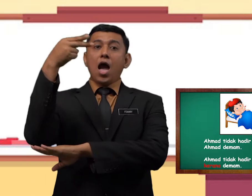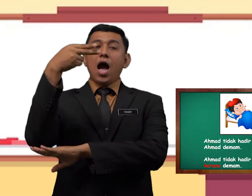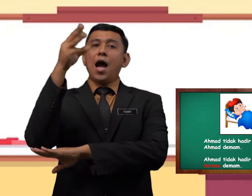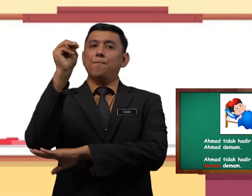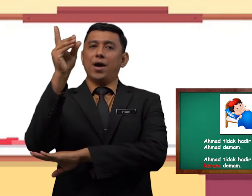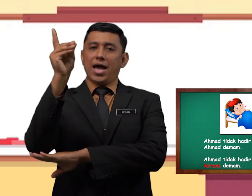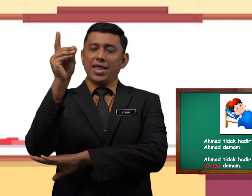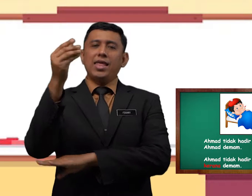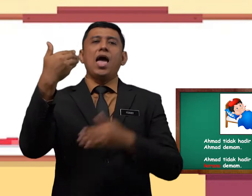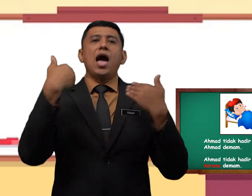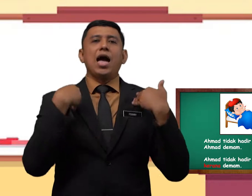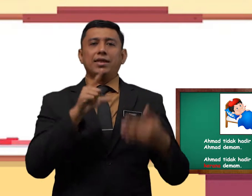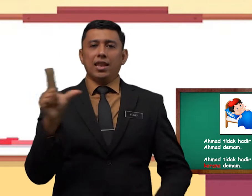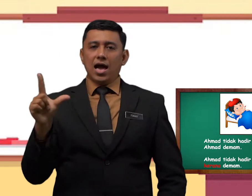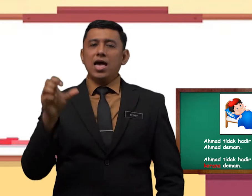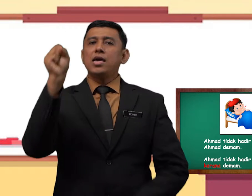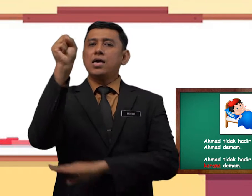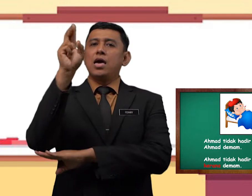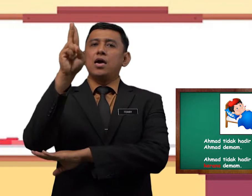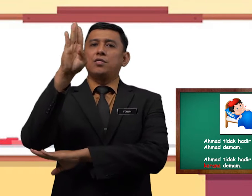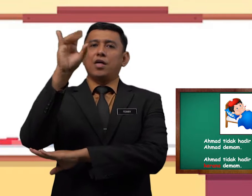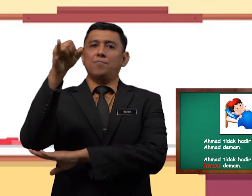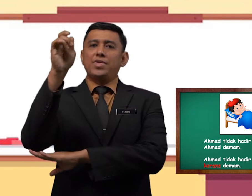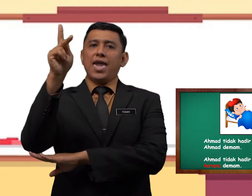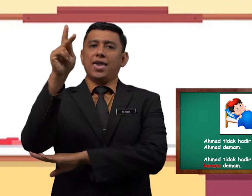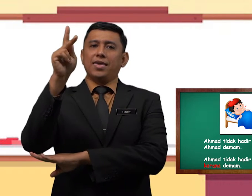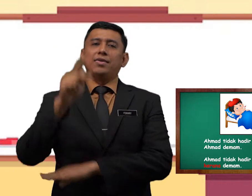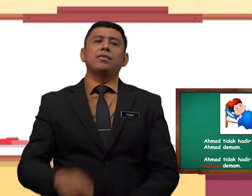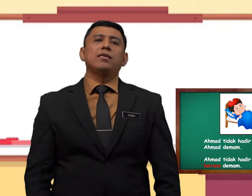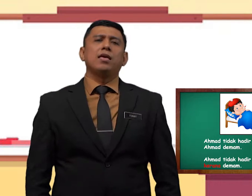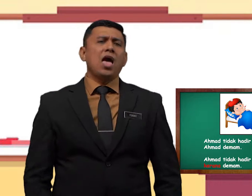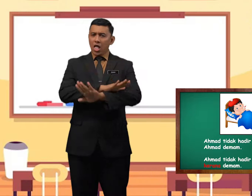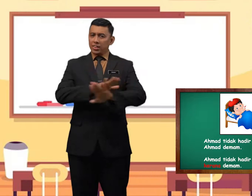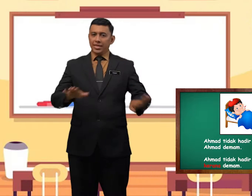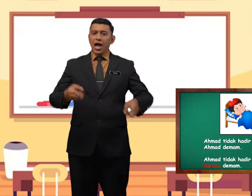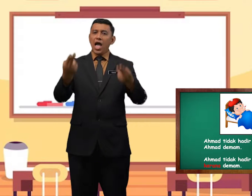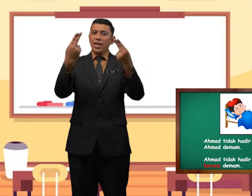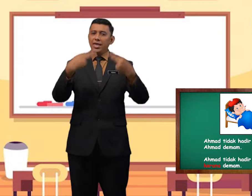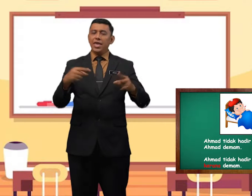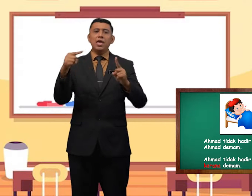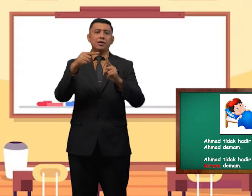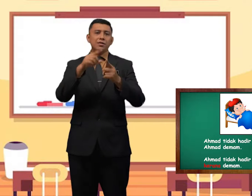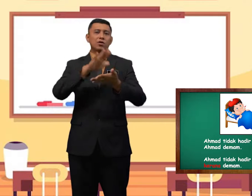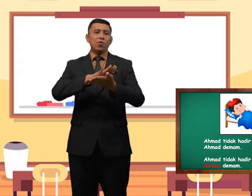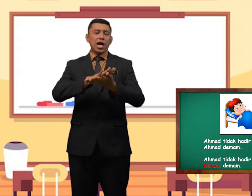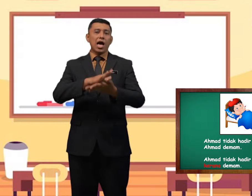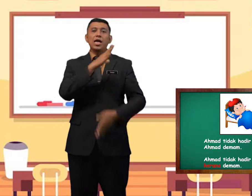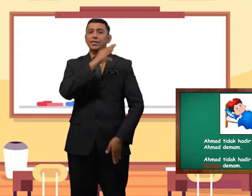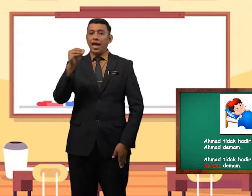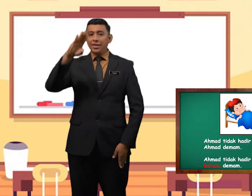Ahmad adalah subjek. tidak hadir tidak sekolah dan